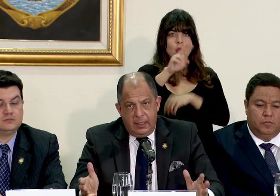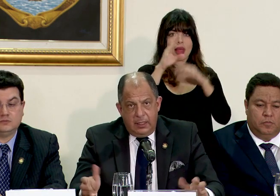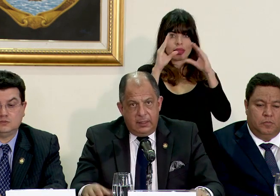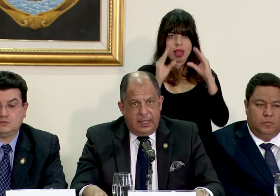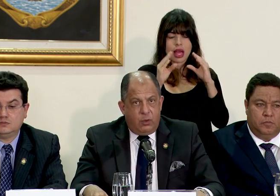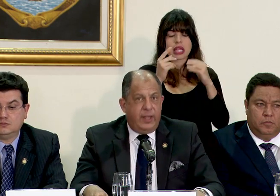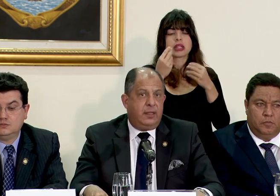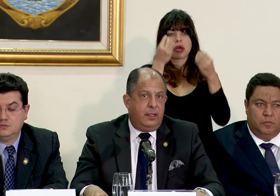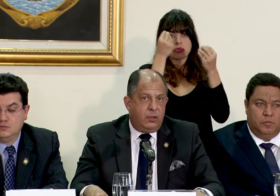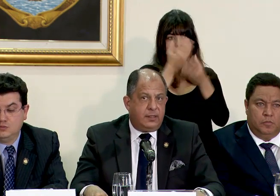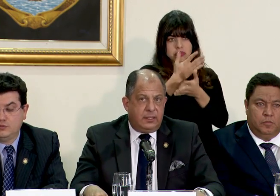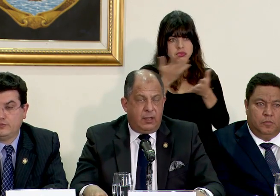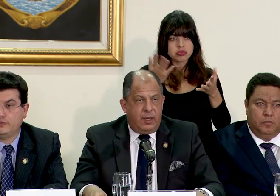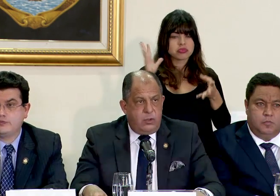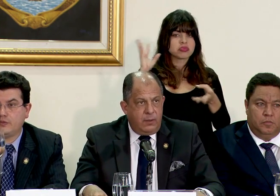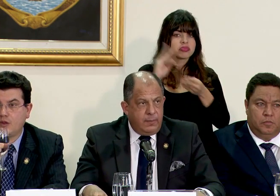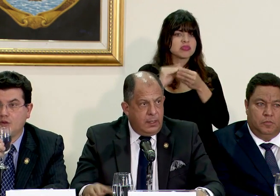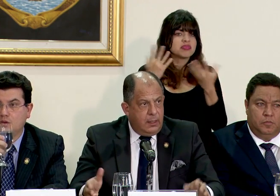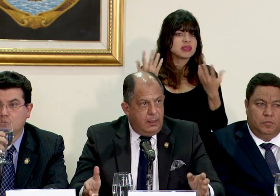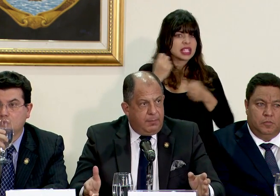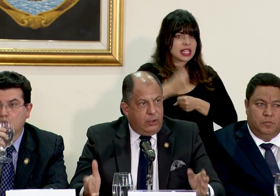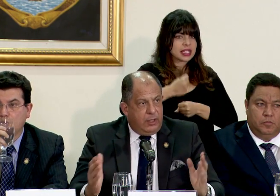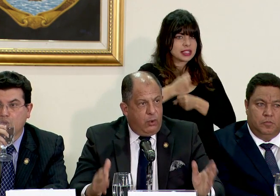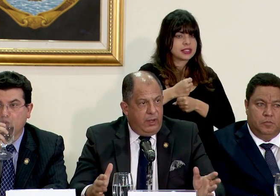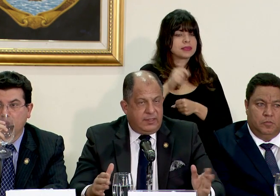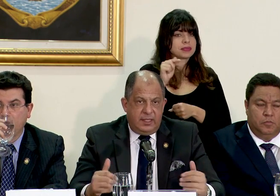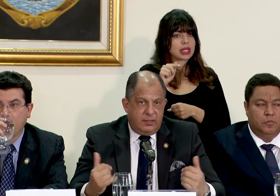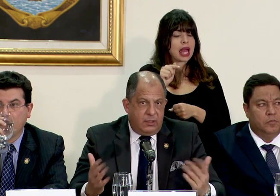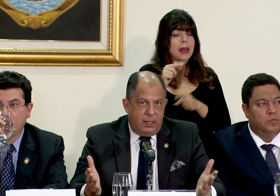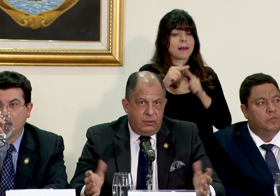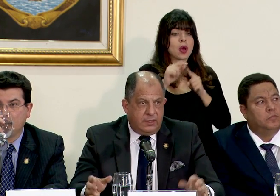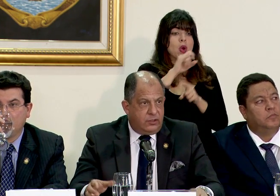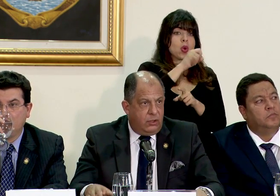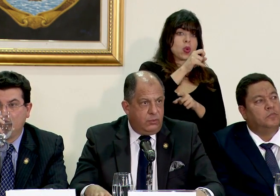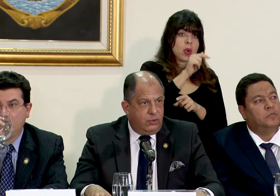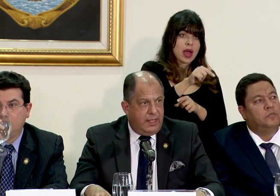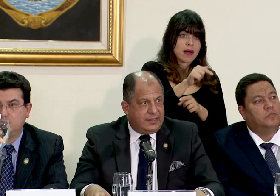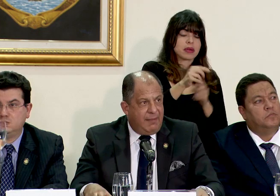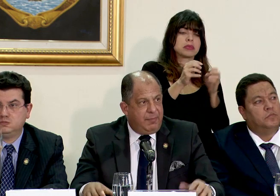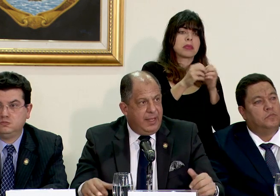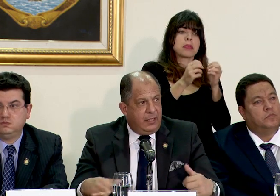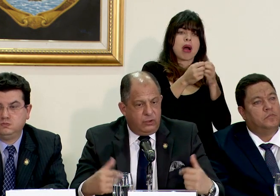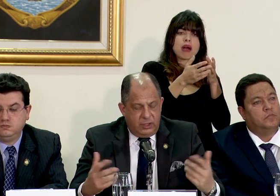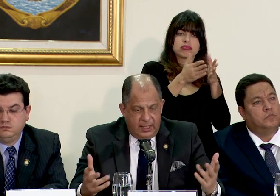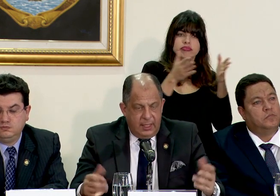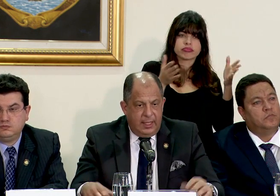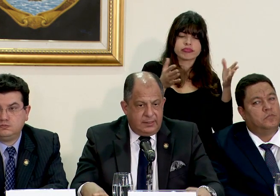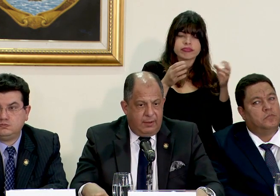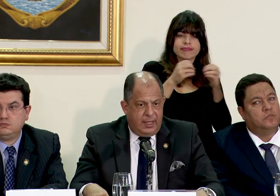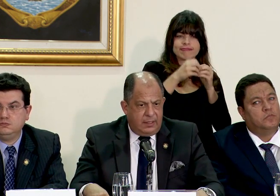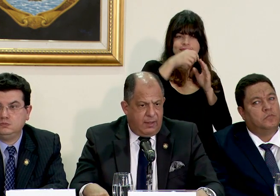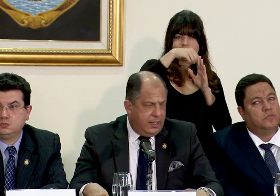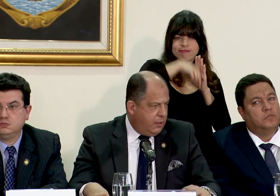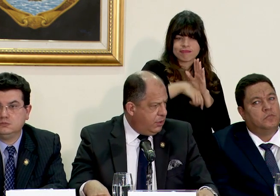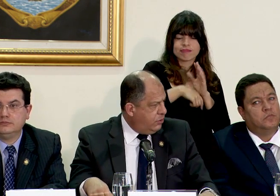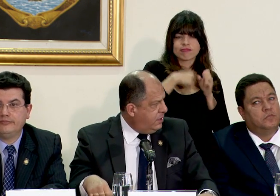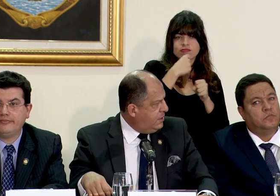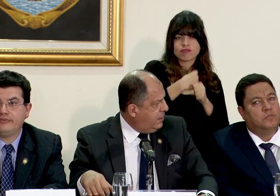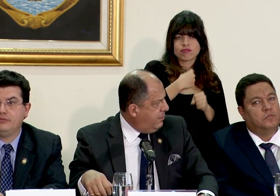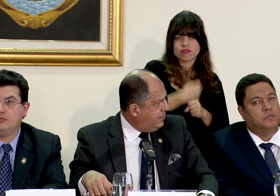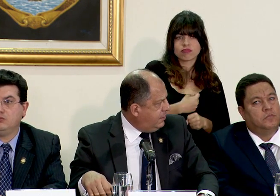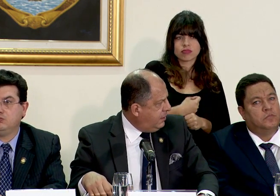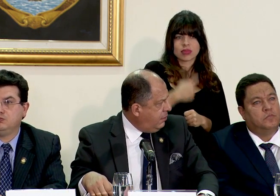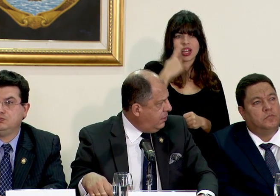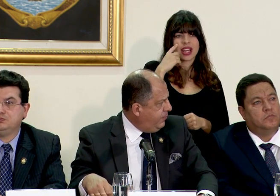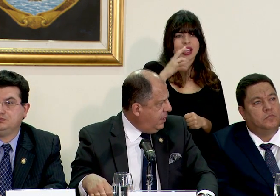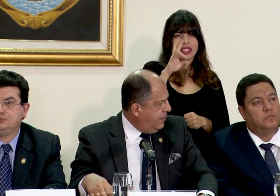tarde para dar cuenta de lo que se trabajó, pero el jueves sí es una sesión mucho más amplia y en donde se van a trabajar, creo que son